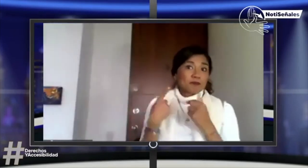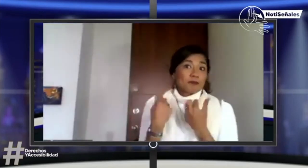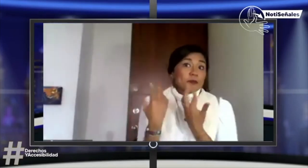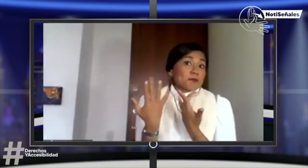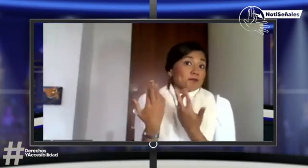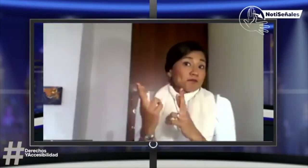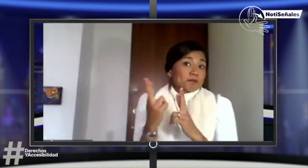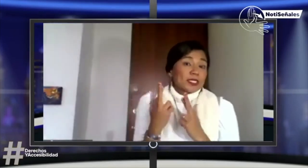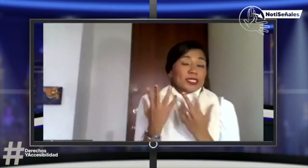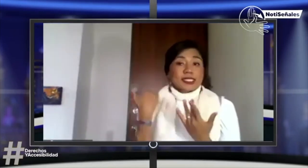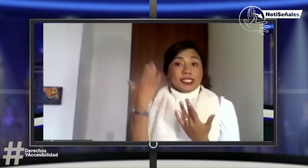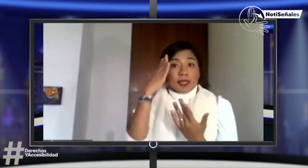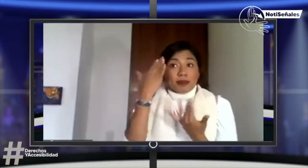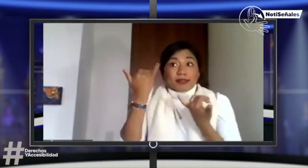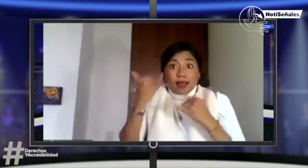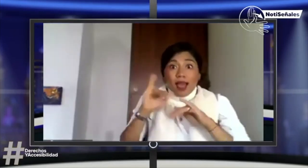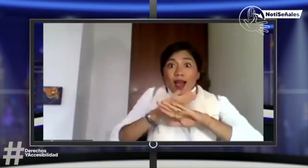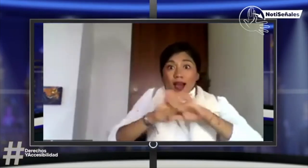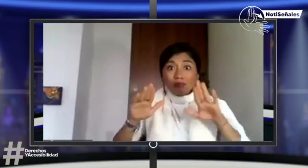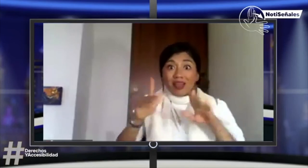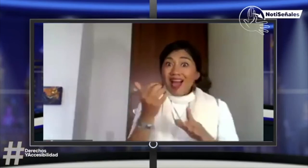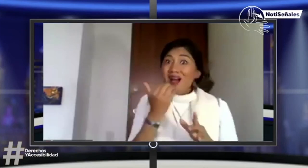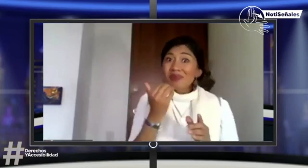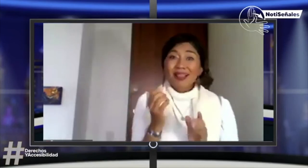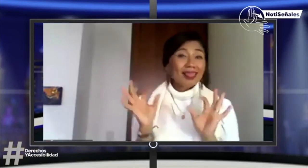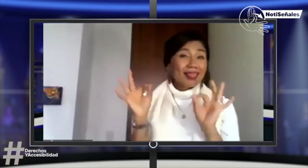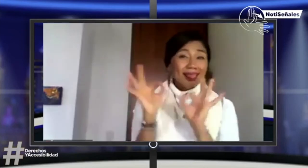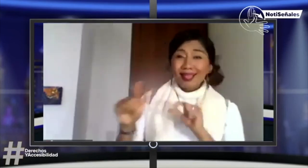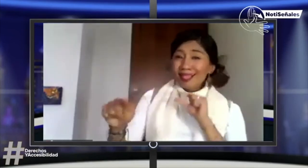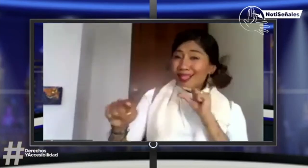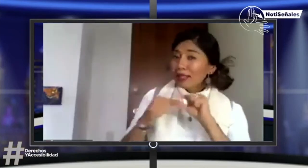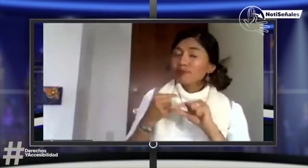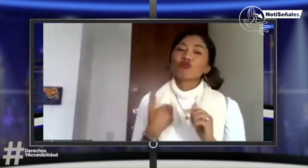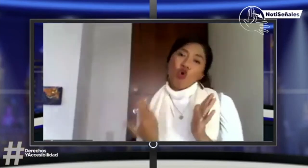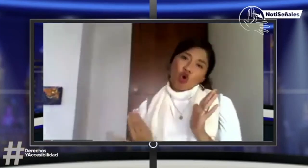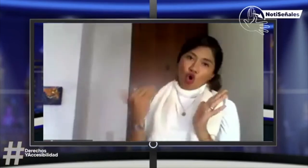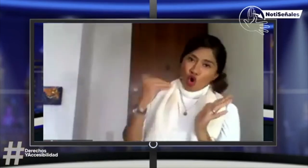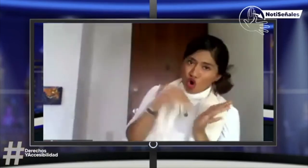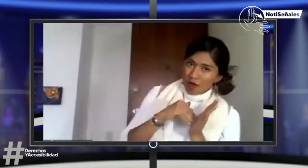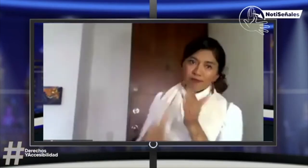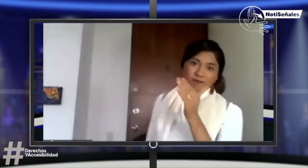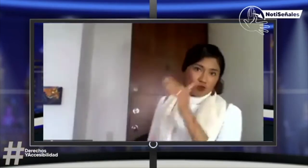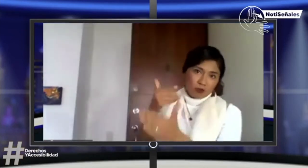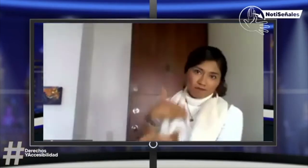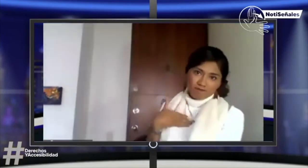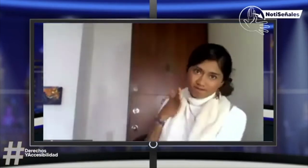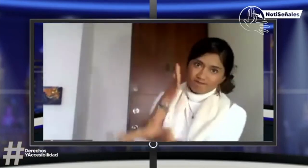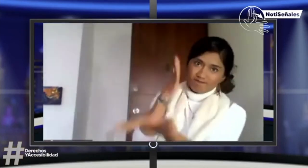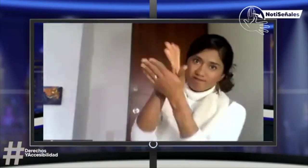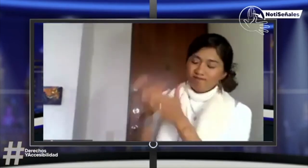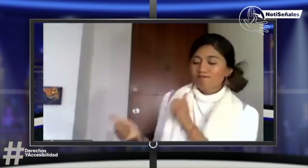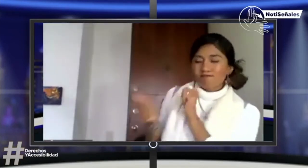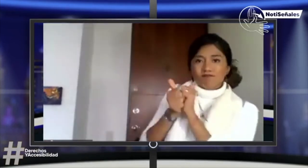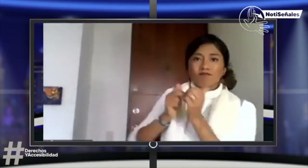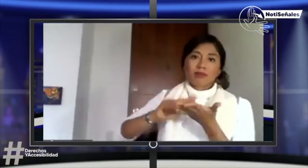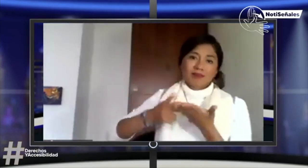diez días me respondían. Estoy esperando la respuesta a ver qué sucede. Si a mí no me dan respuesta, obviamente yo tengo que volver